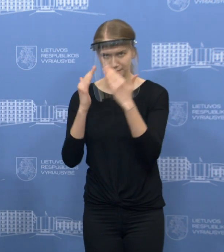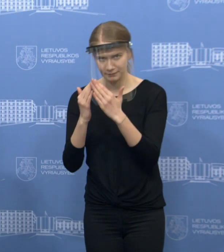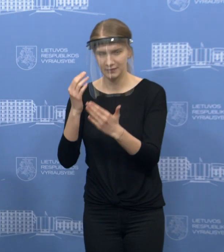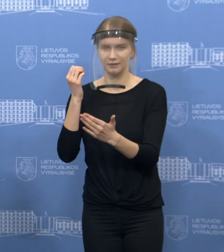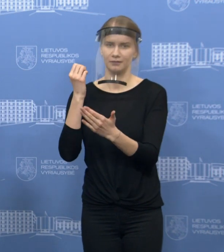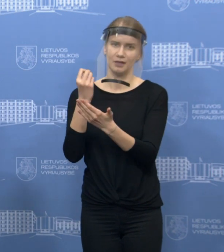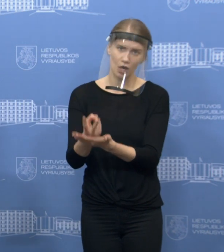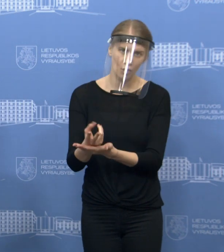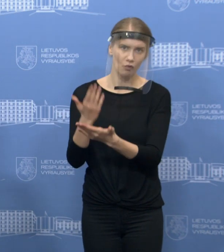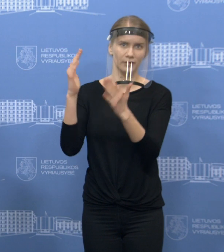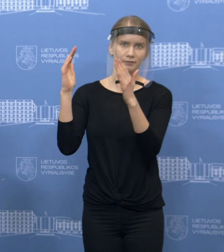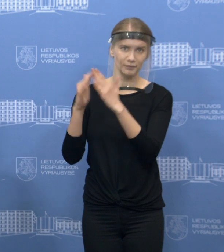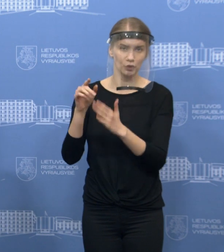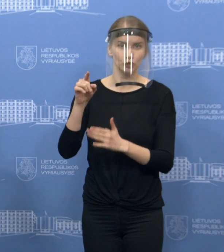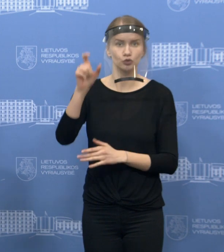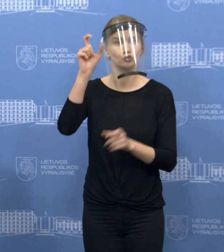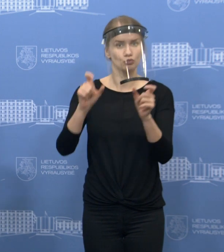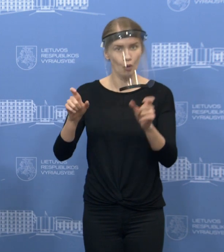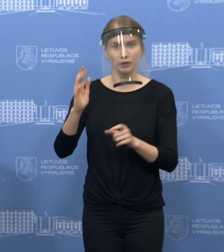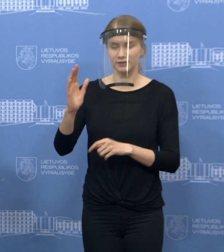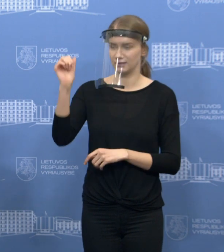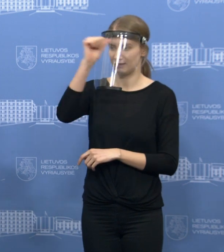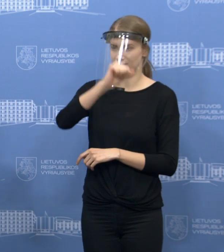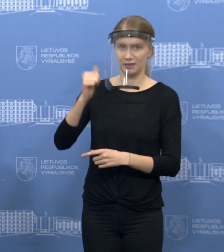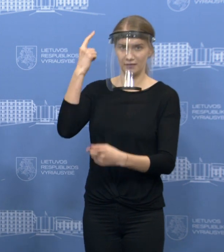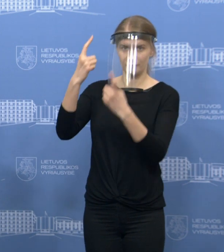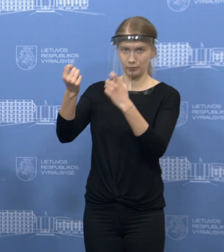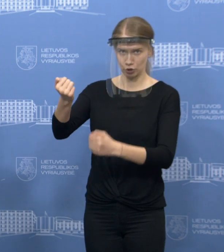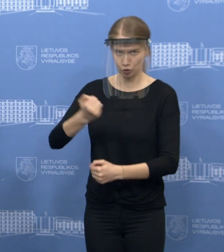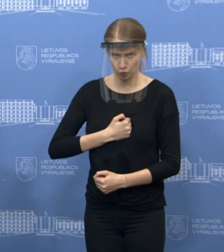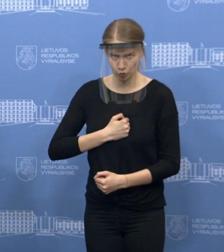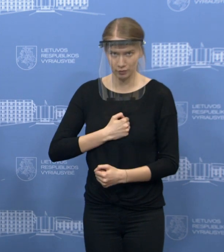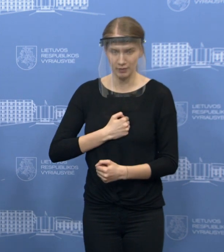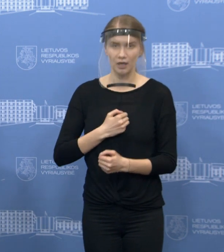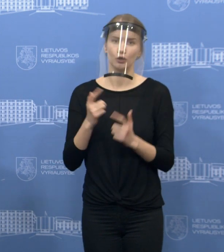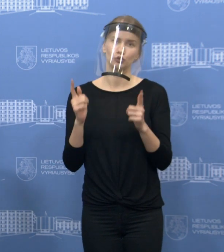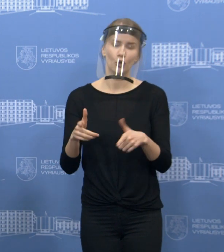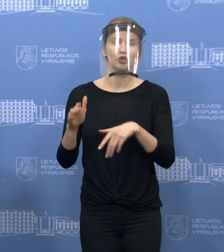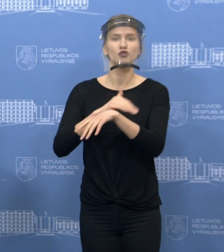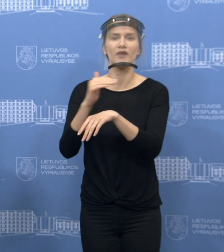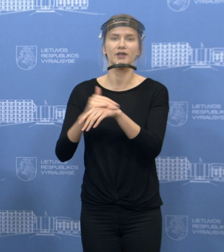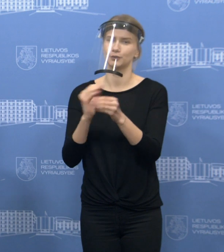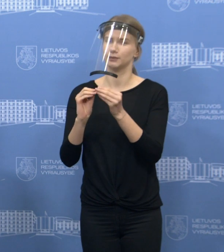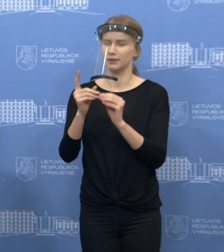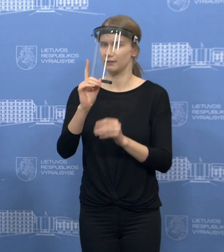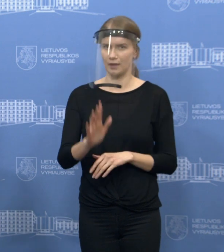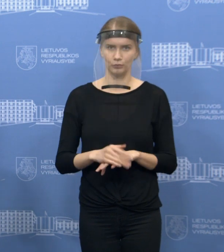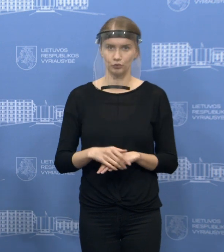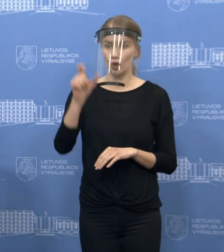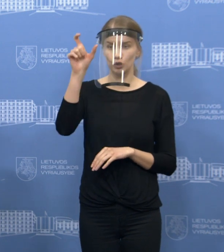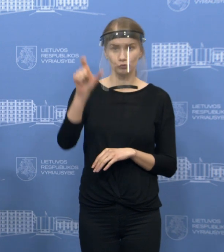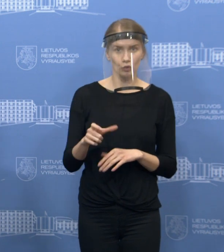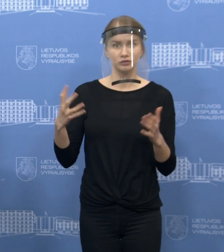vietoje su šias menų grupė tikrai jokių kompromisų nebus, tie asmenės puikiai žino savo pareigas.